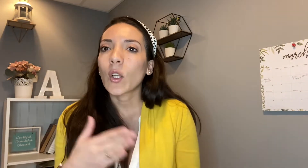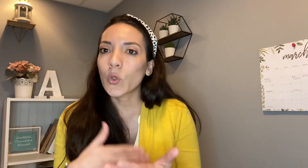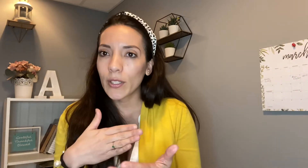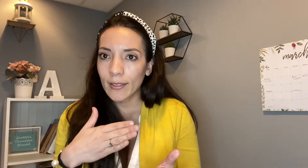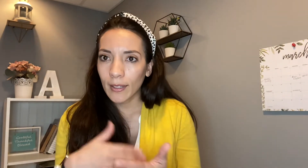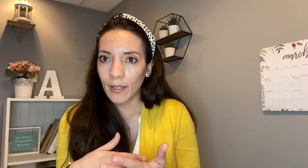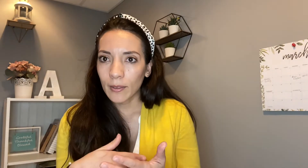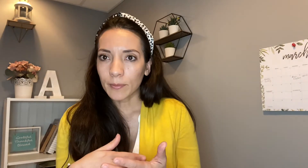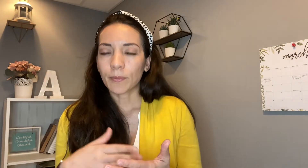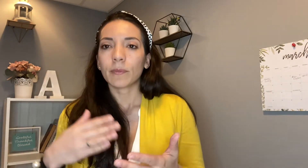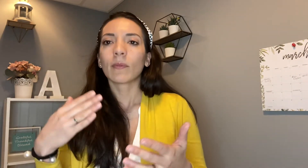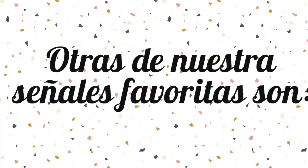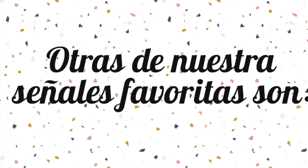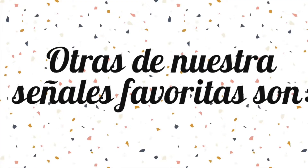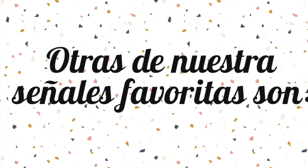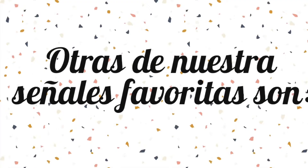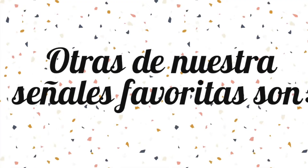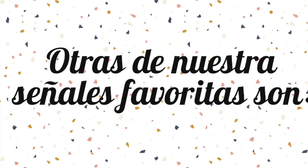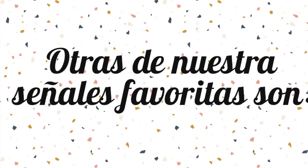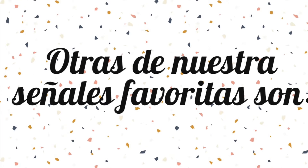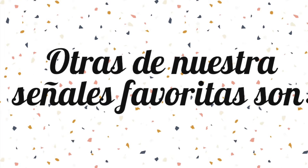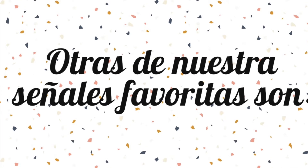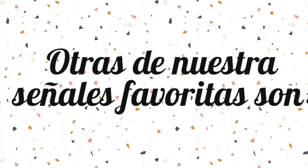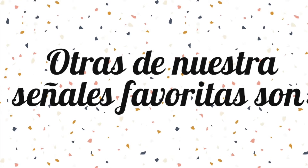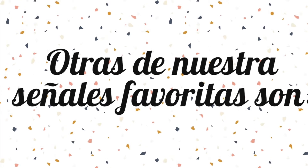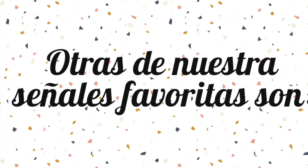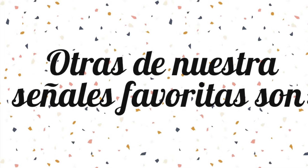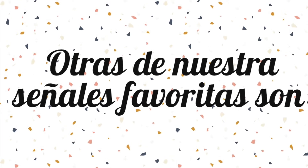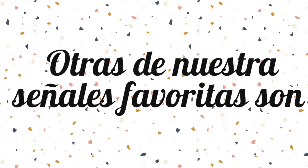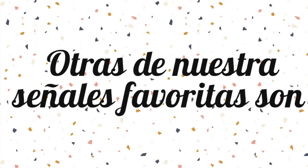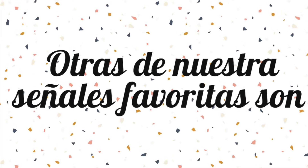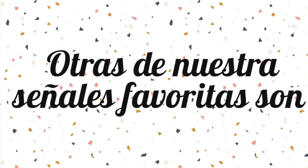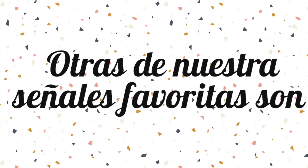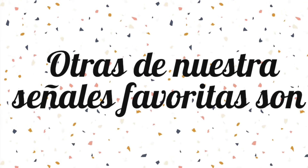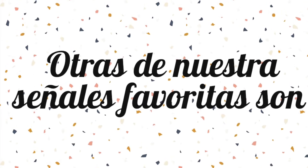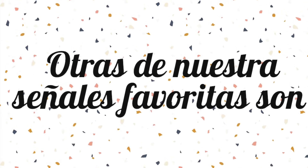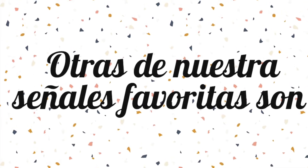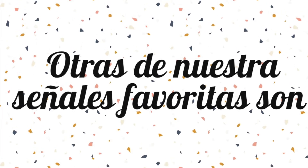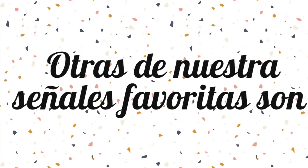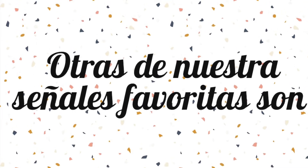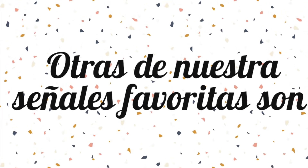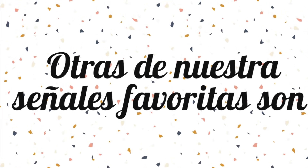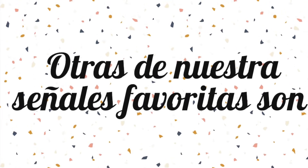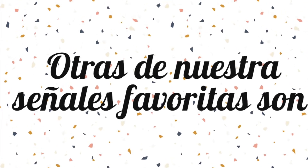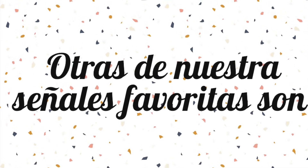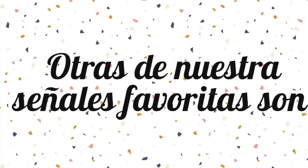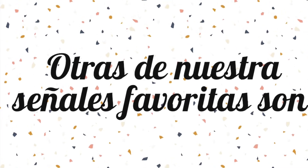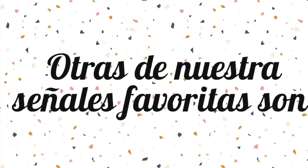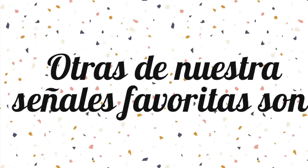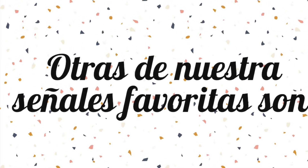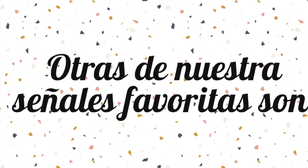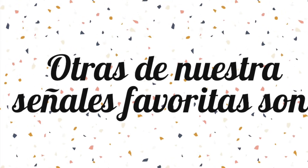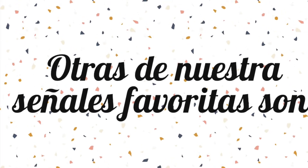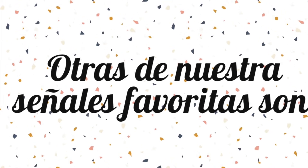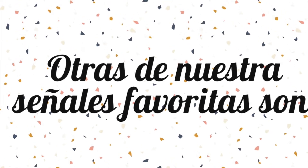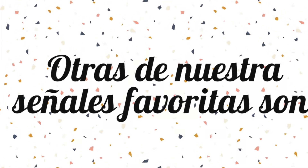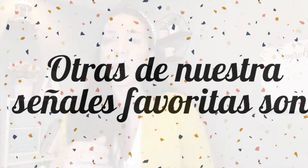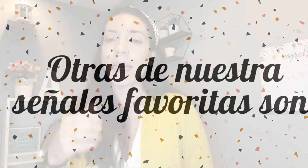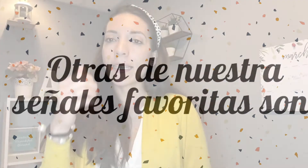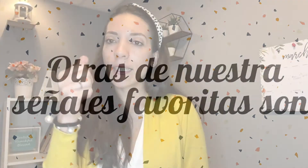consistente a continuación les voy a mostrar otras de nuestras señales favoritas leche